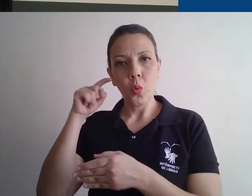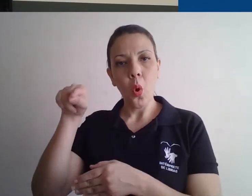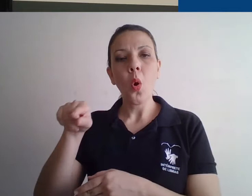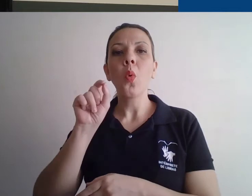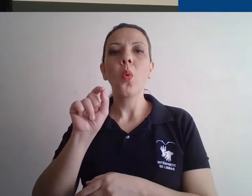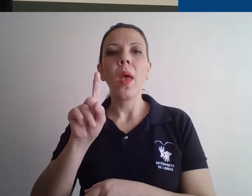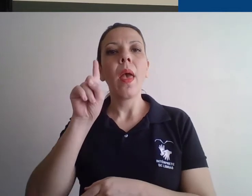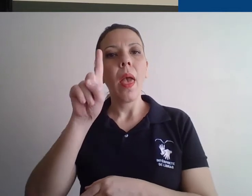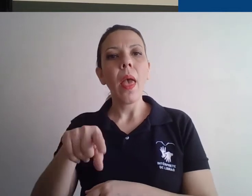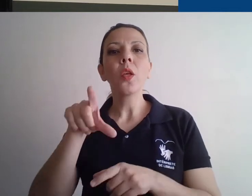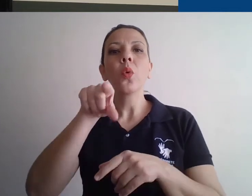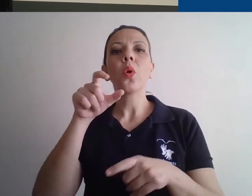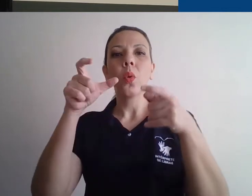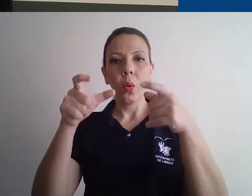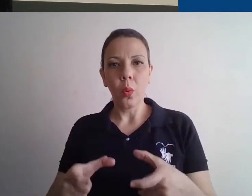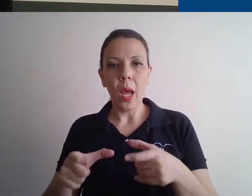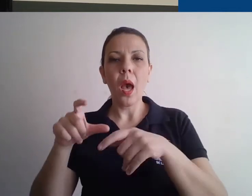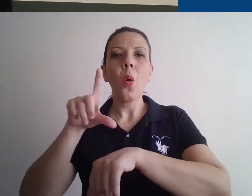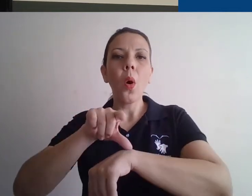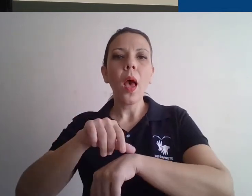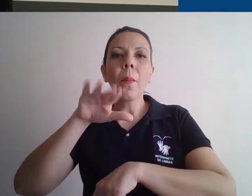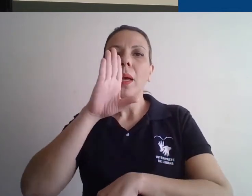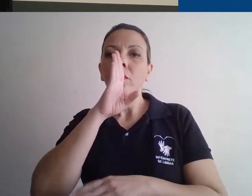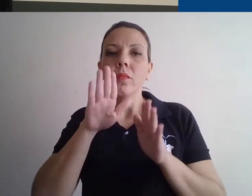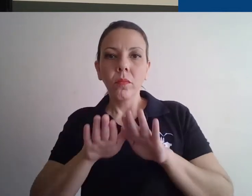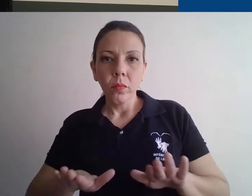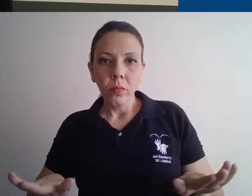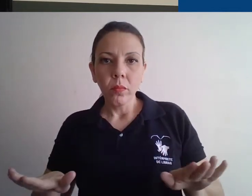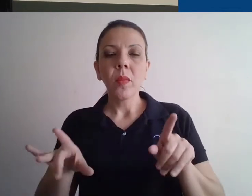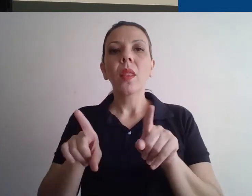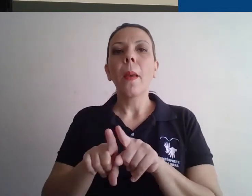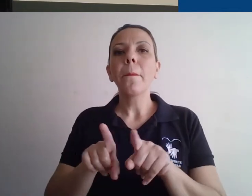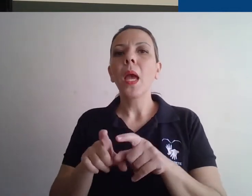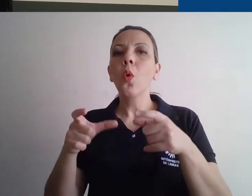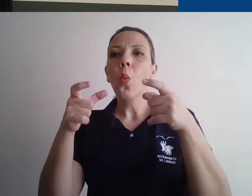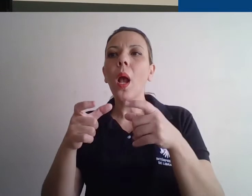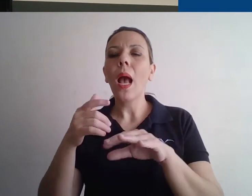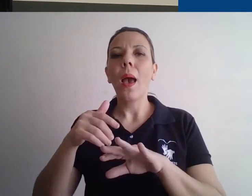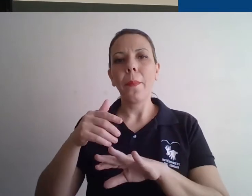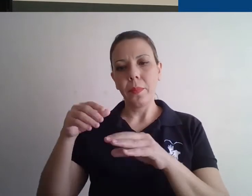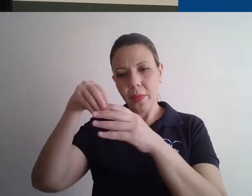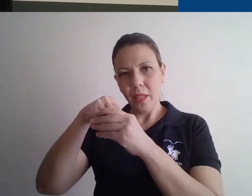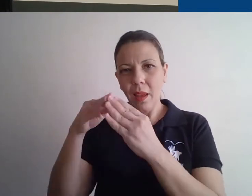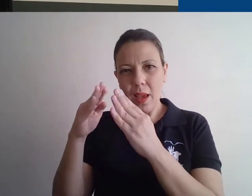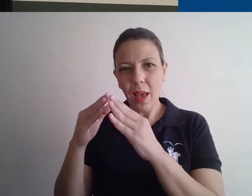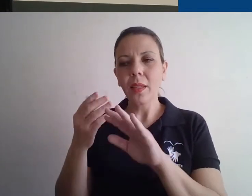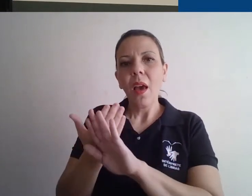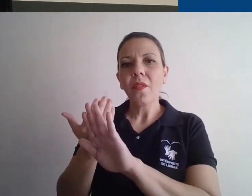horário mais silencioso, mais calmo na sua residência e um local mais silencioso também, um cômodo mais afastado, alguma coisa assim. Para